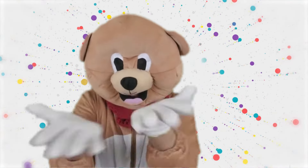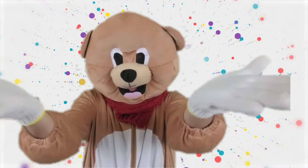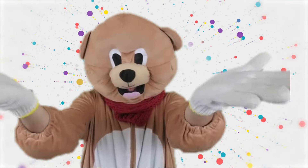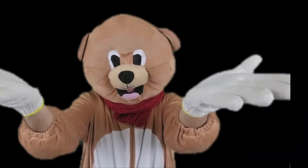Pimpón